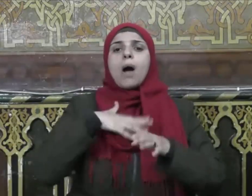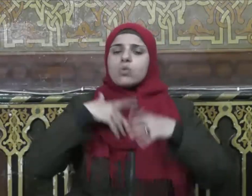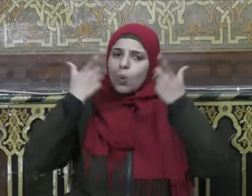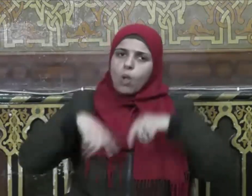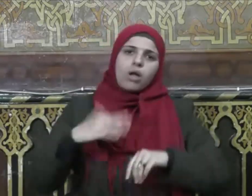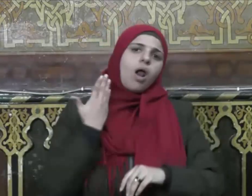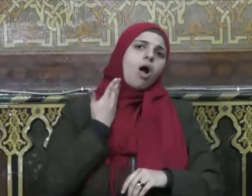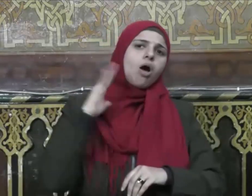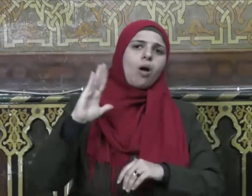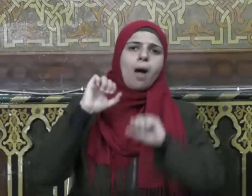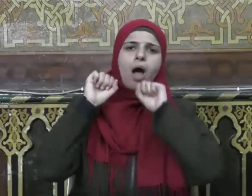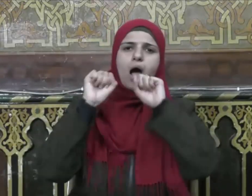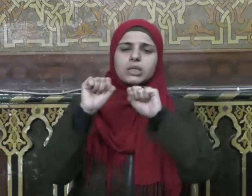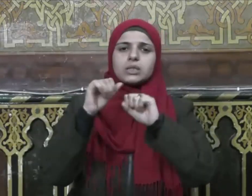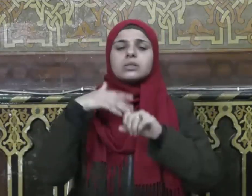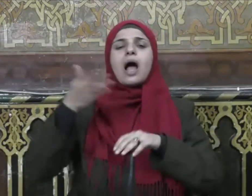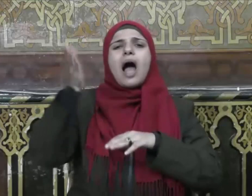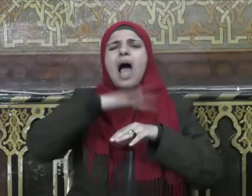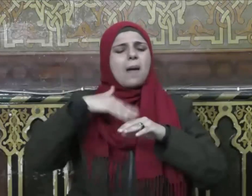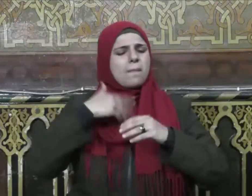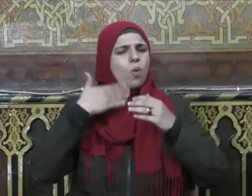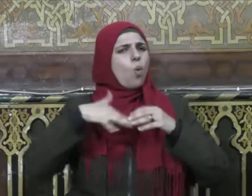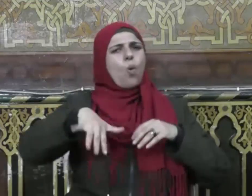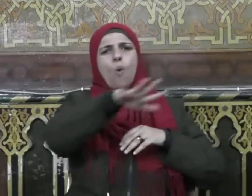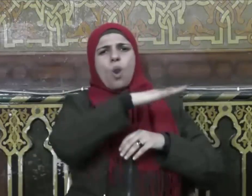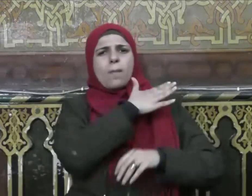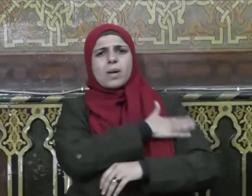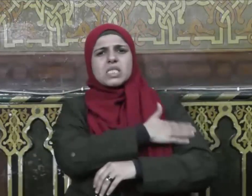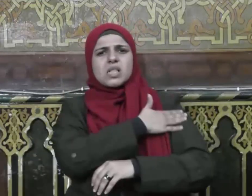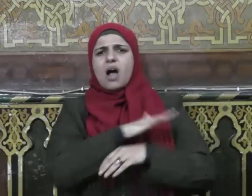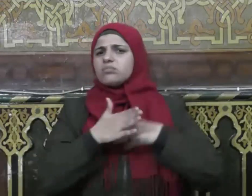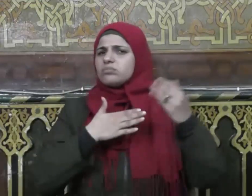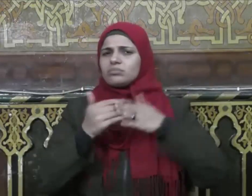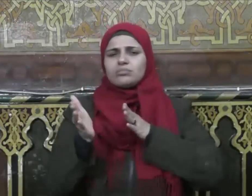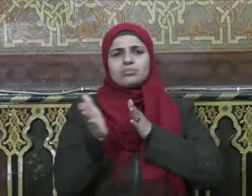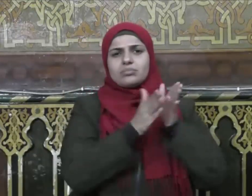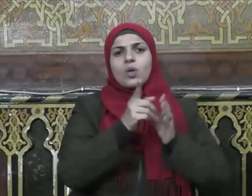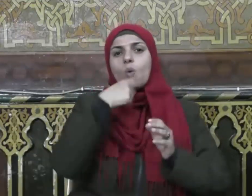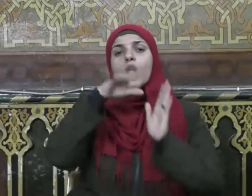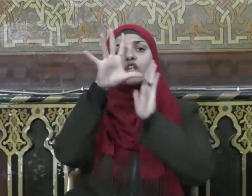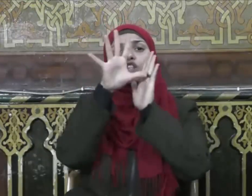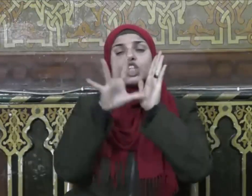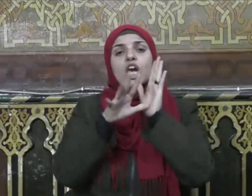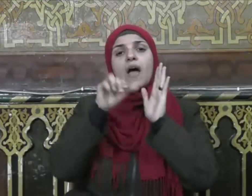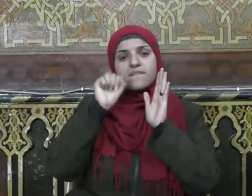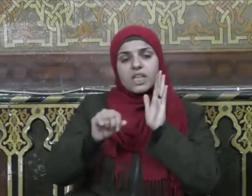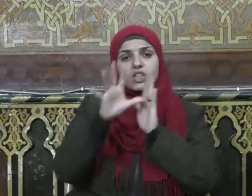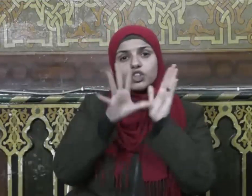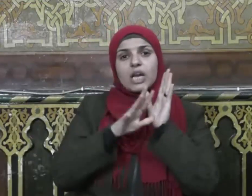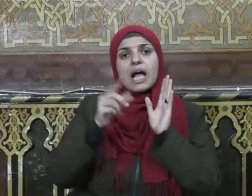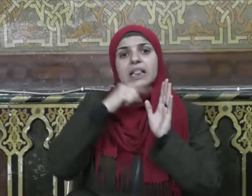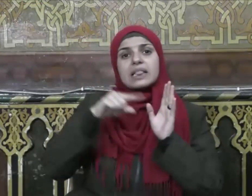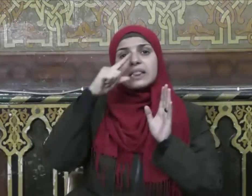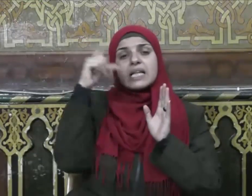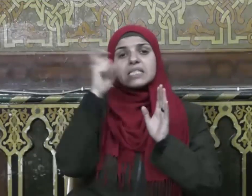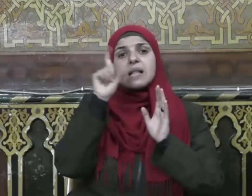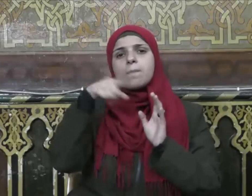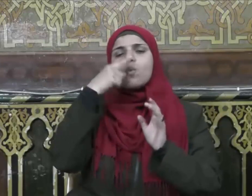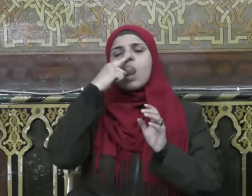العامة على أي مصلحة أخرى وقد أمرت الشريعة الغراء بحسن بناء الشخصية